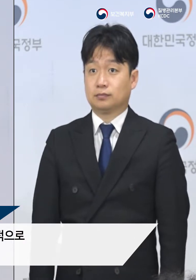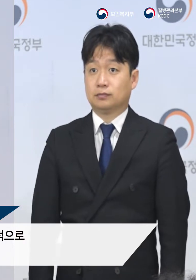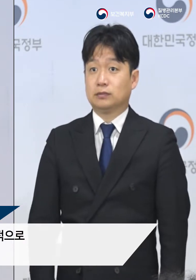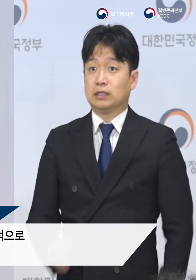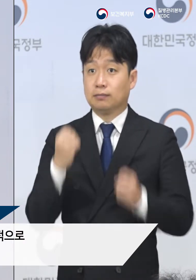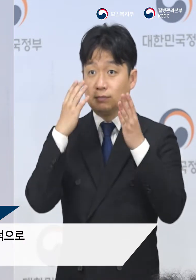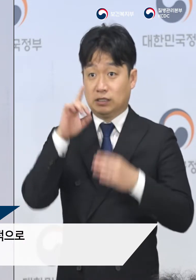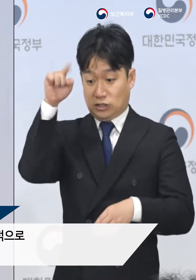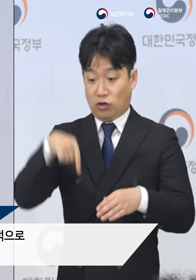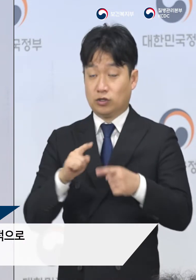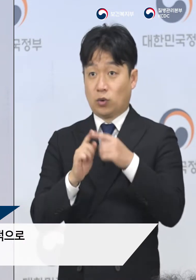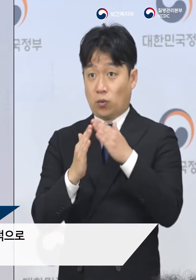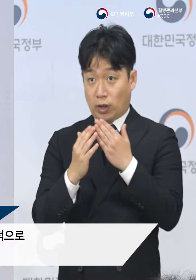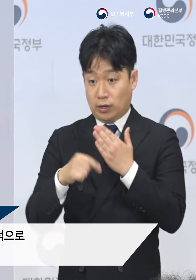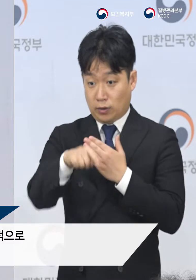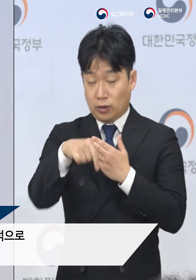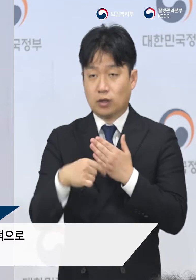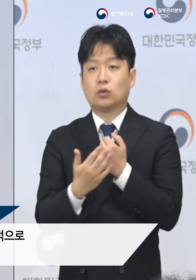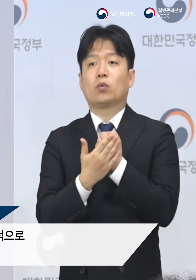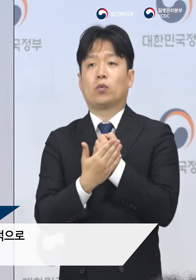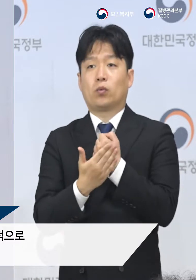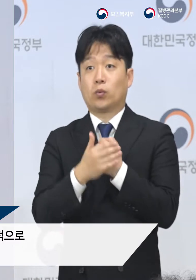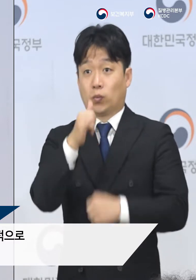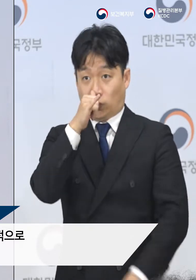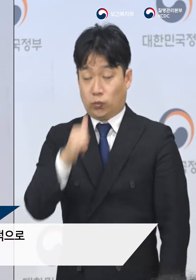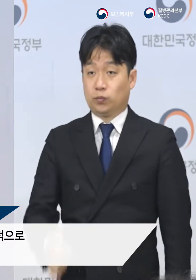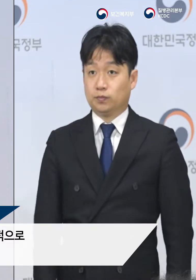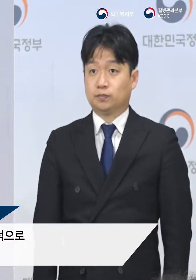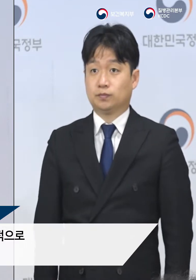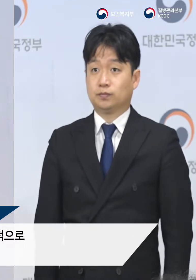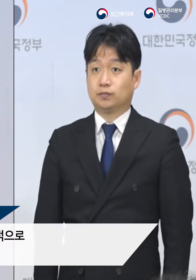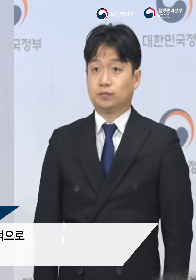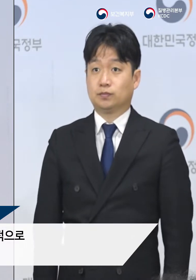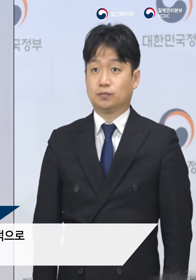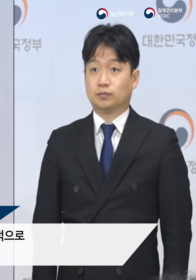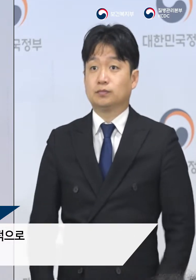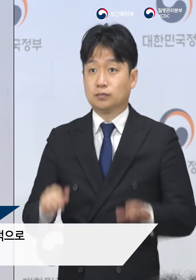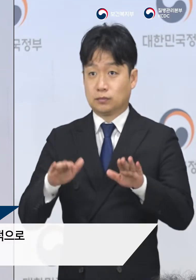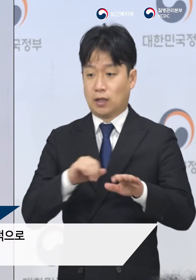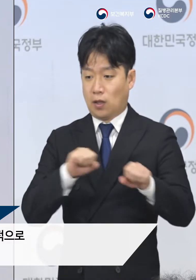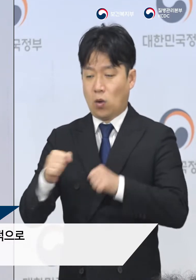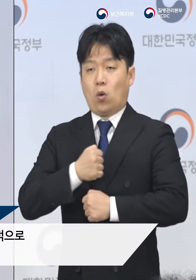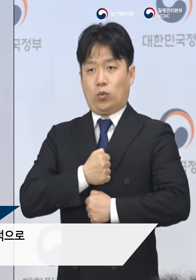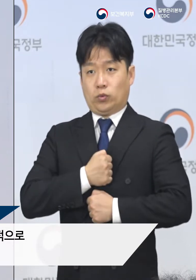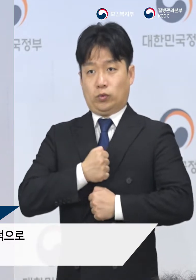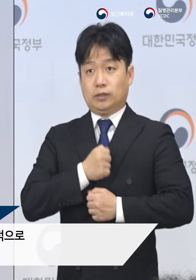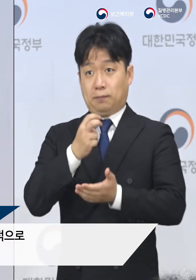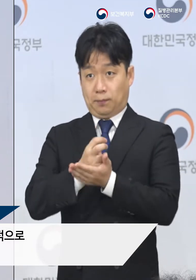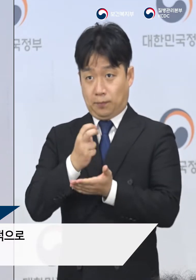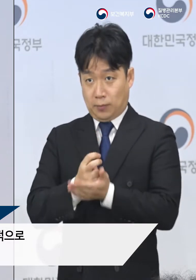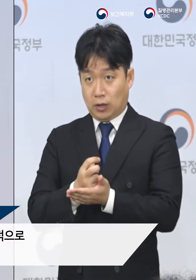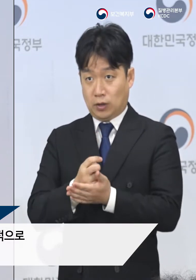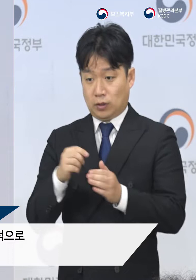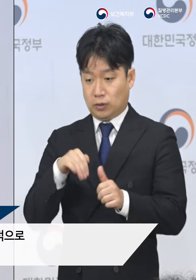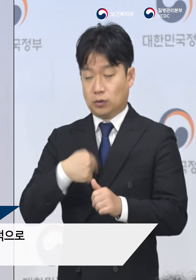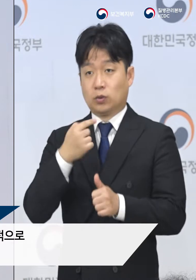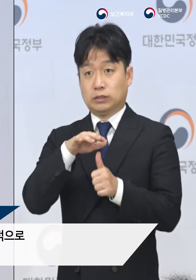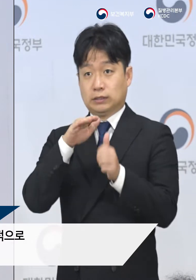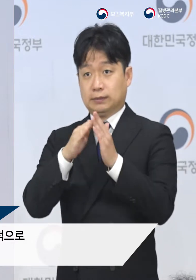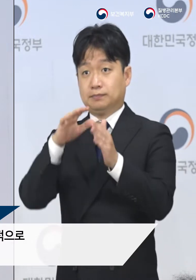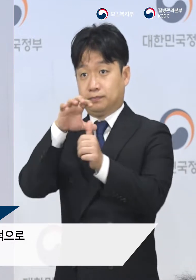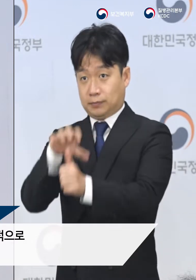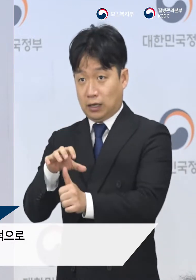종교단체도 적극적으로 협력하는 중으로 자체적으로 행동수칙 준수, 격리 점검 등을